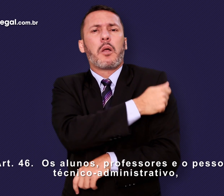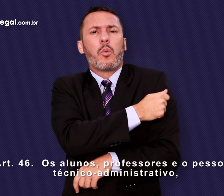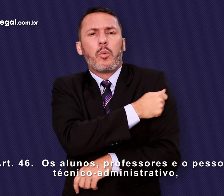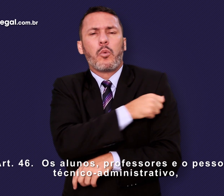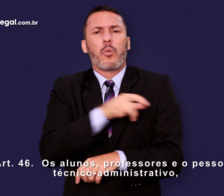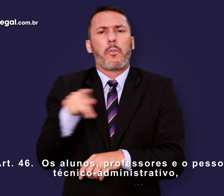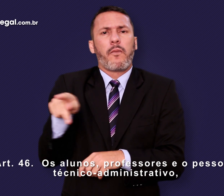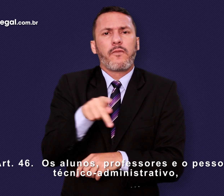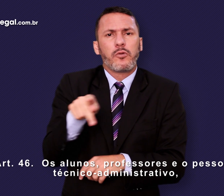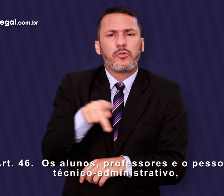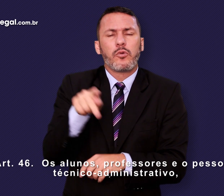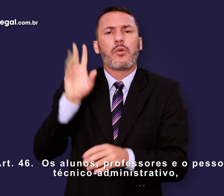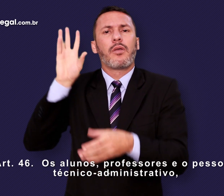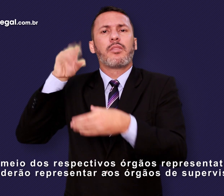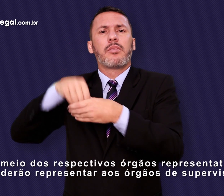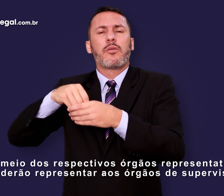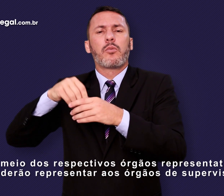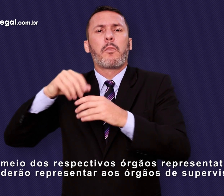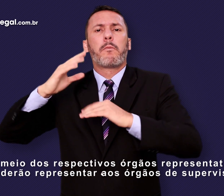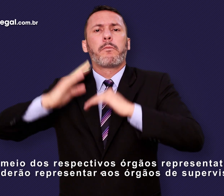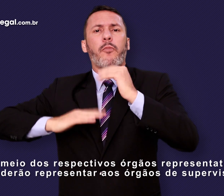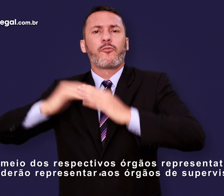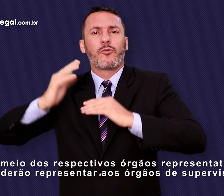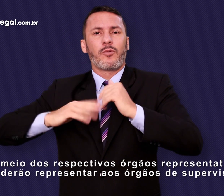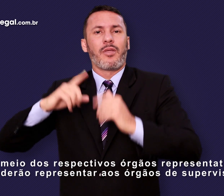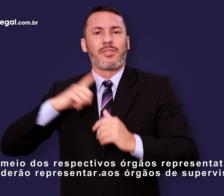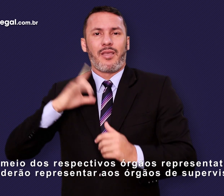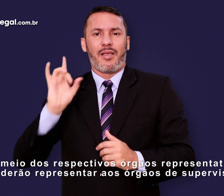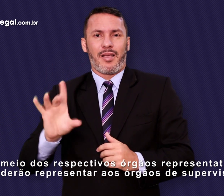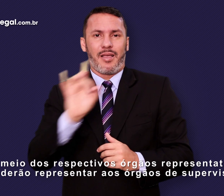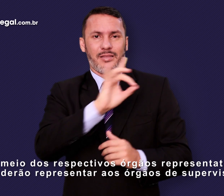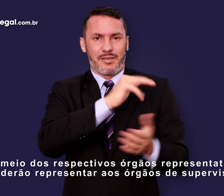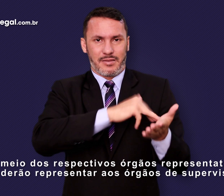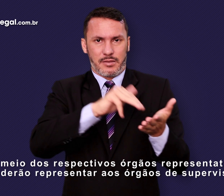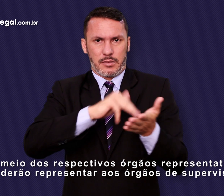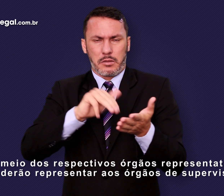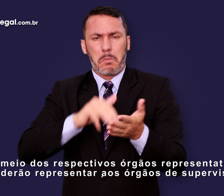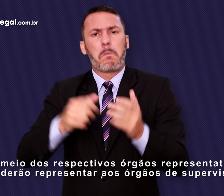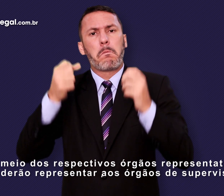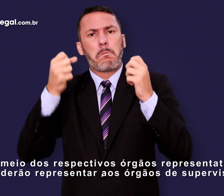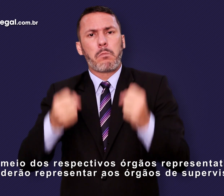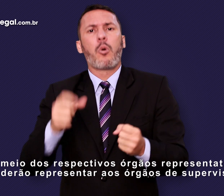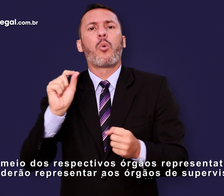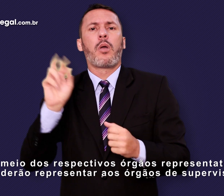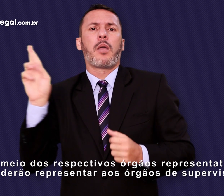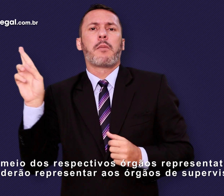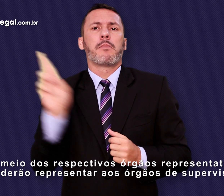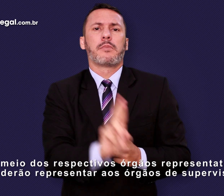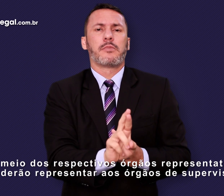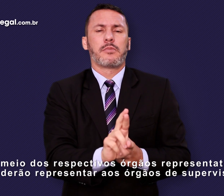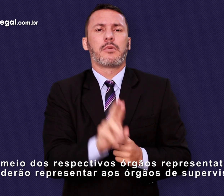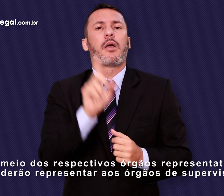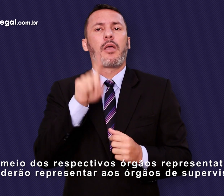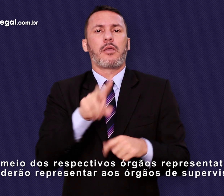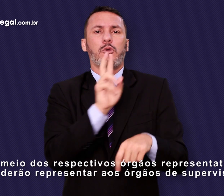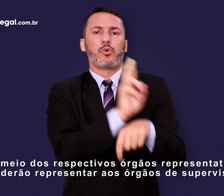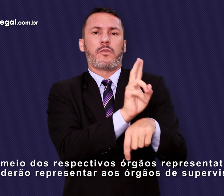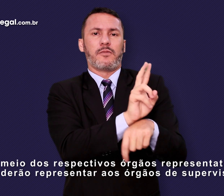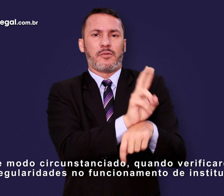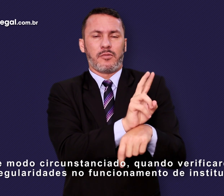técnico-administrativo, por meio dos respectivos órgãos representativos, poderão representar aos órgãos de supervisão, de